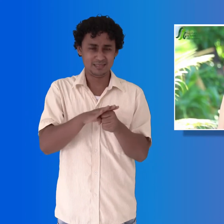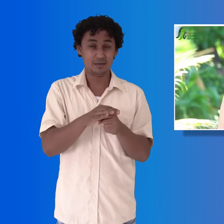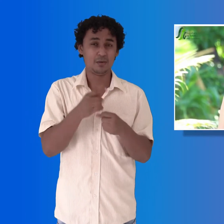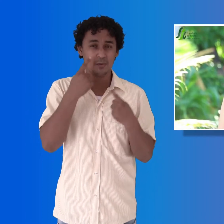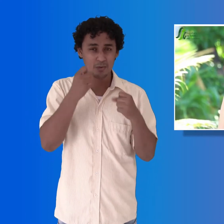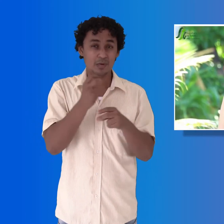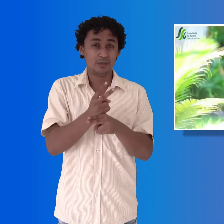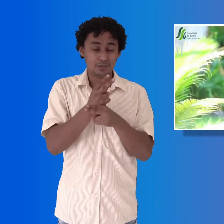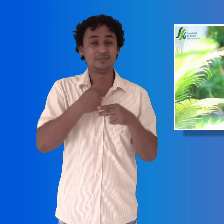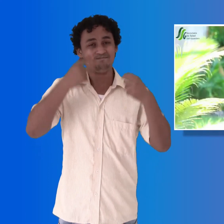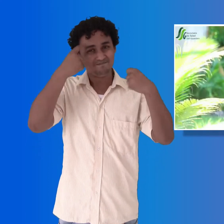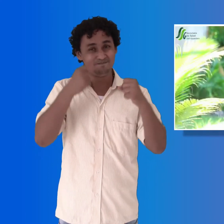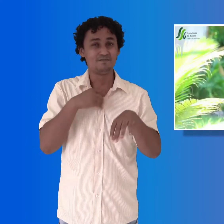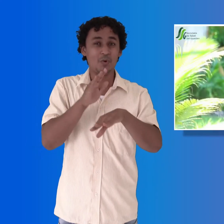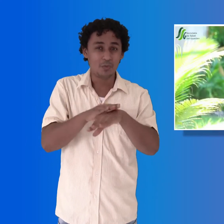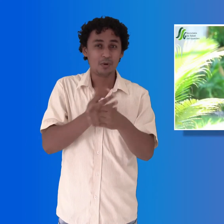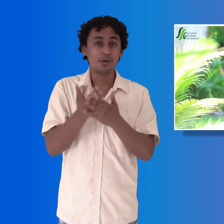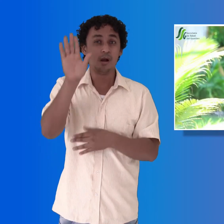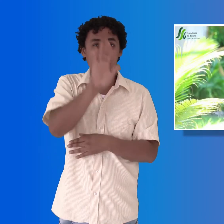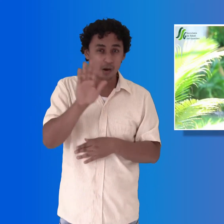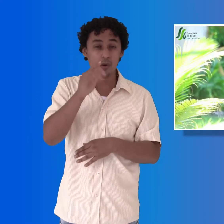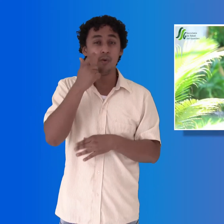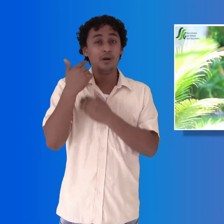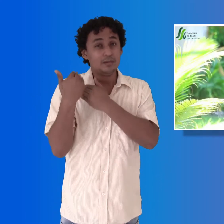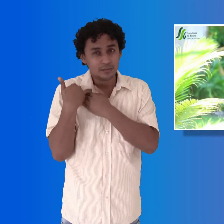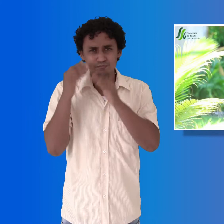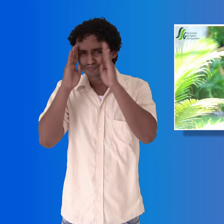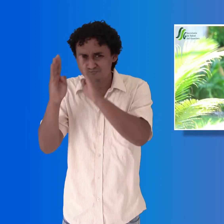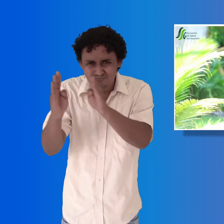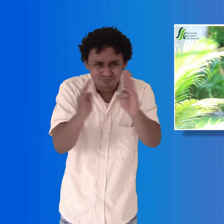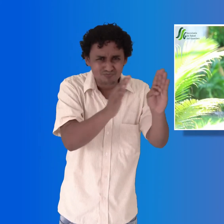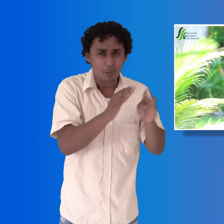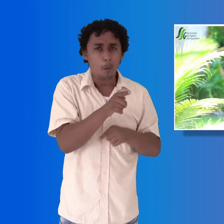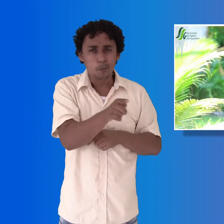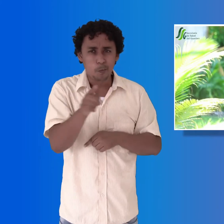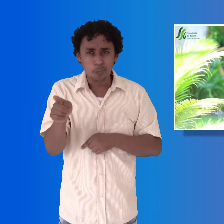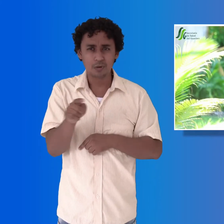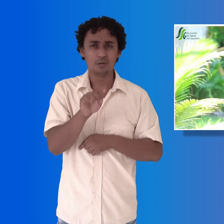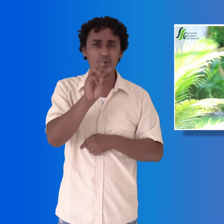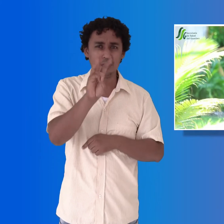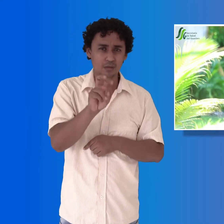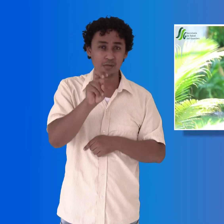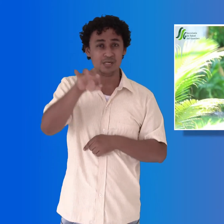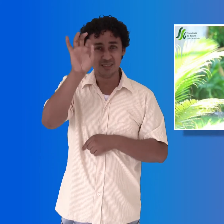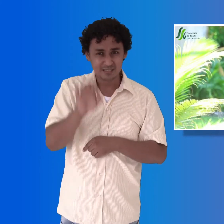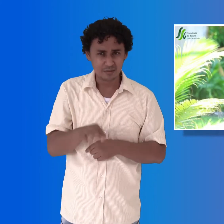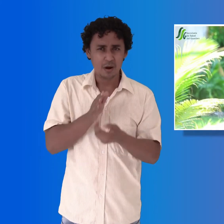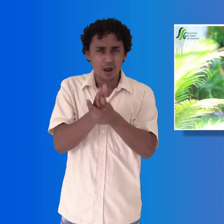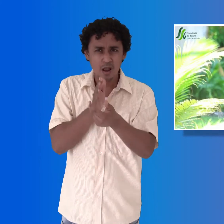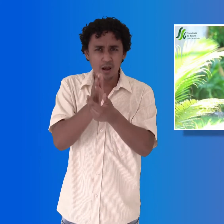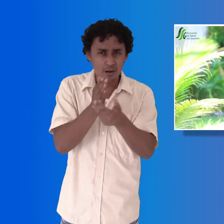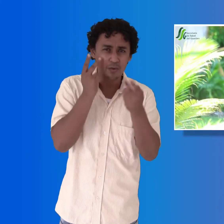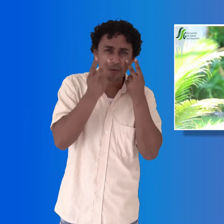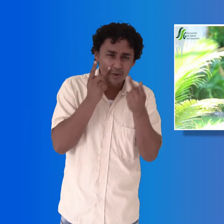alerta para el departamento. En cuanto a la atención de los casos, el 97% se han realizado en domicilio o en sus casas y el porcentaje restante,